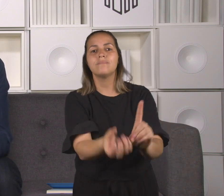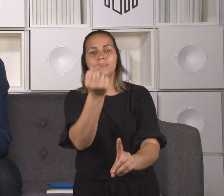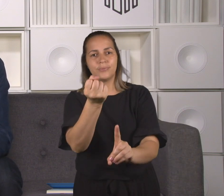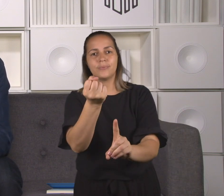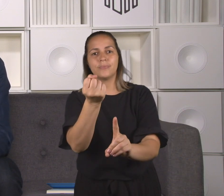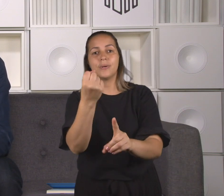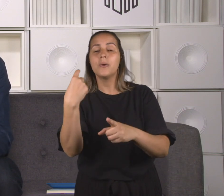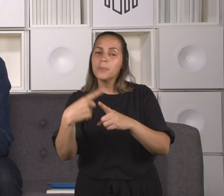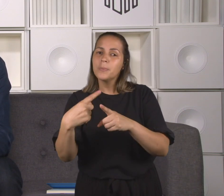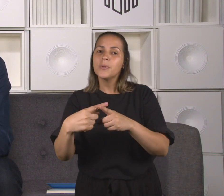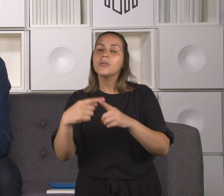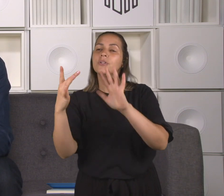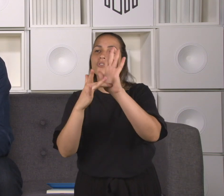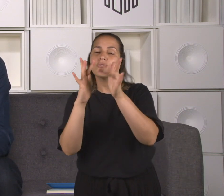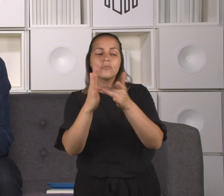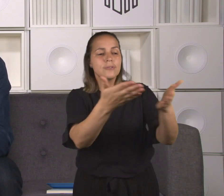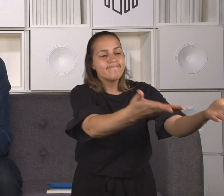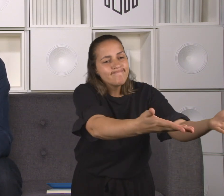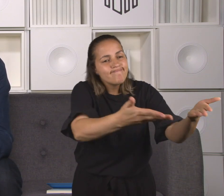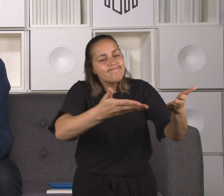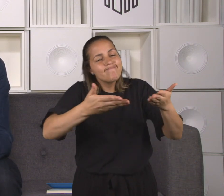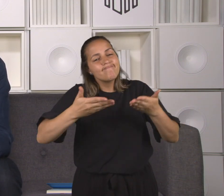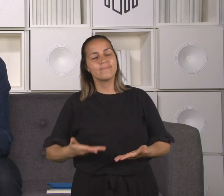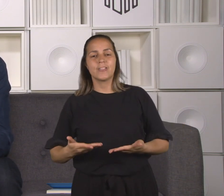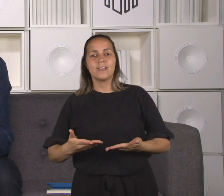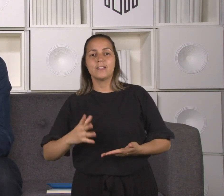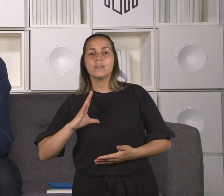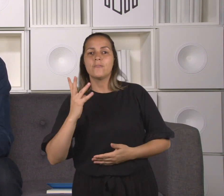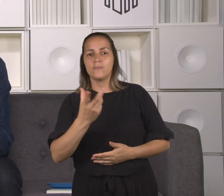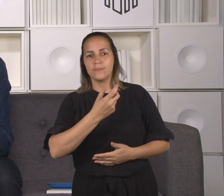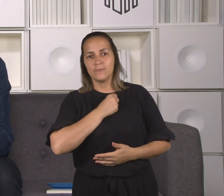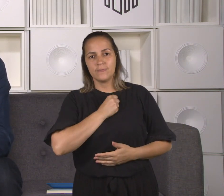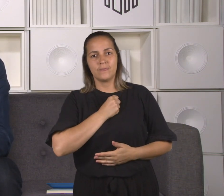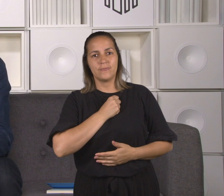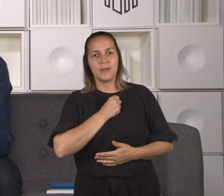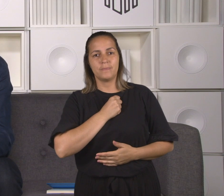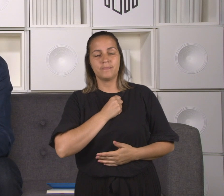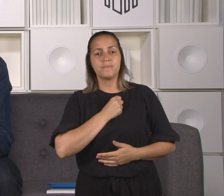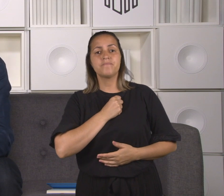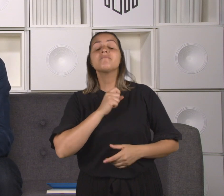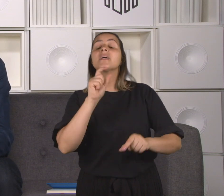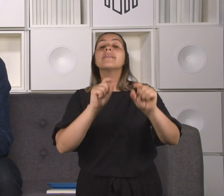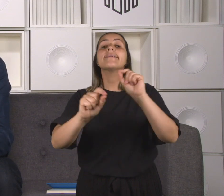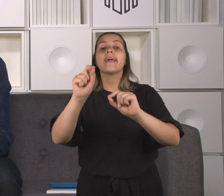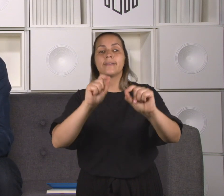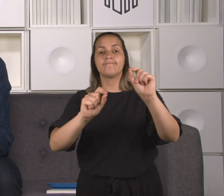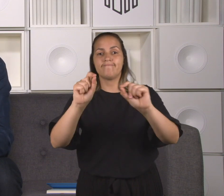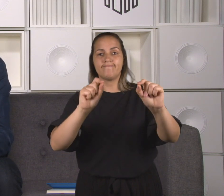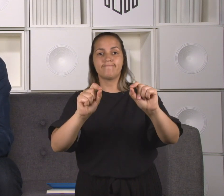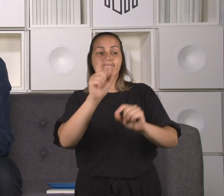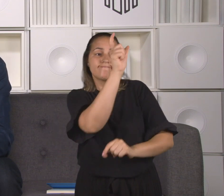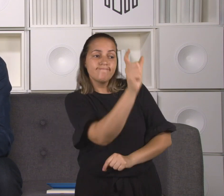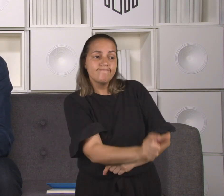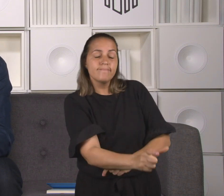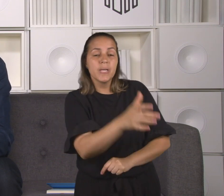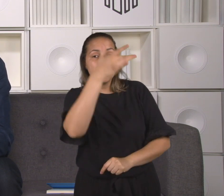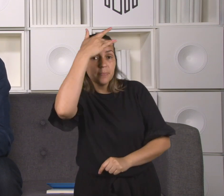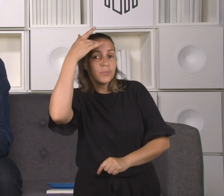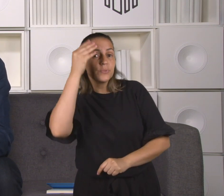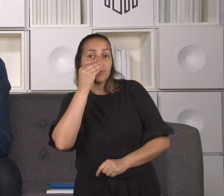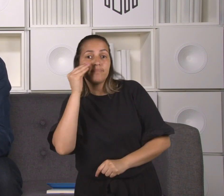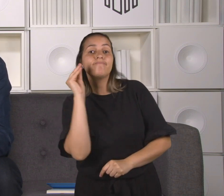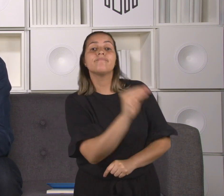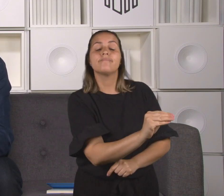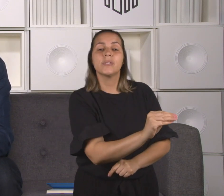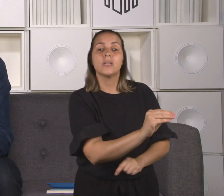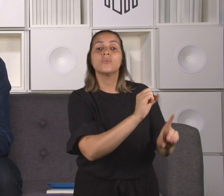comunidade, ao povo de Deus, à família de Deus? Quem são os leprosos da nossa sociedade? E como é que nós